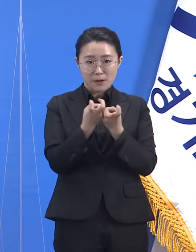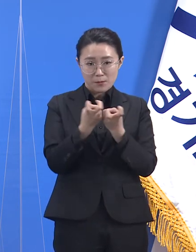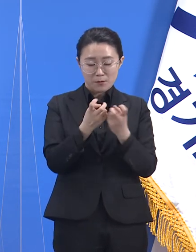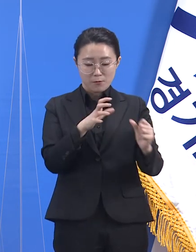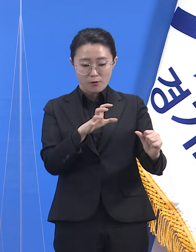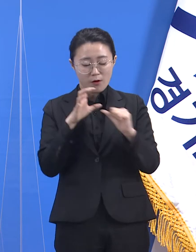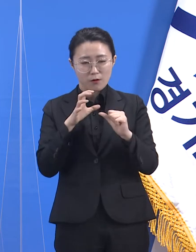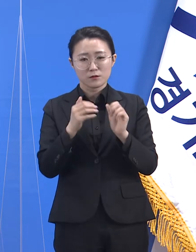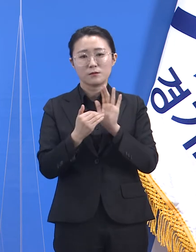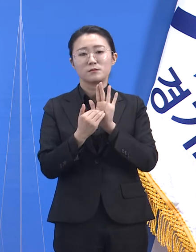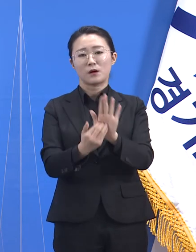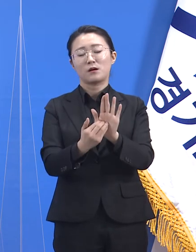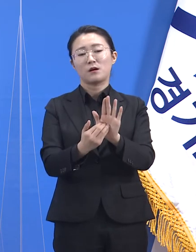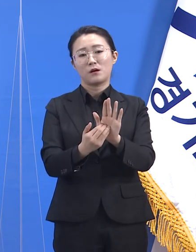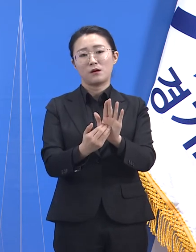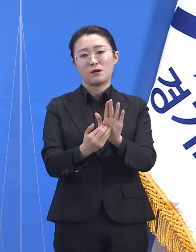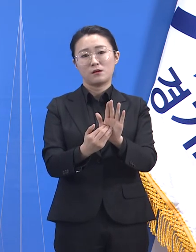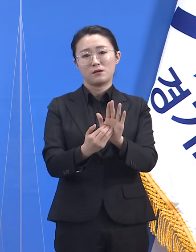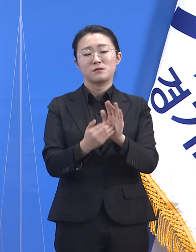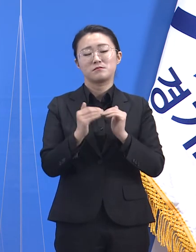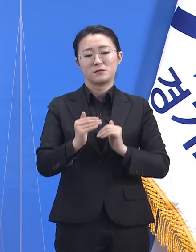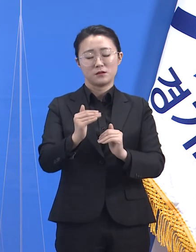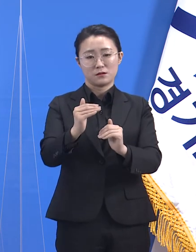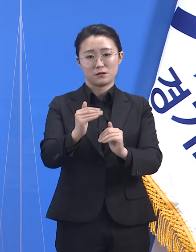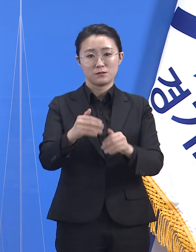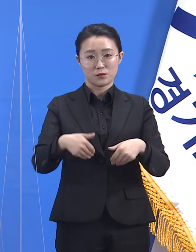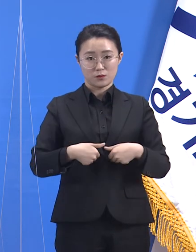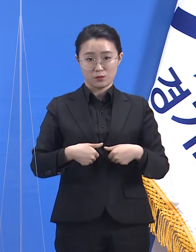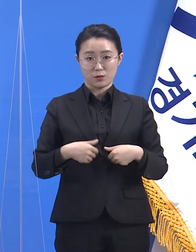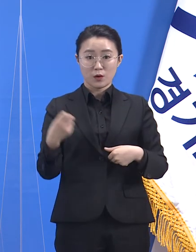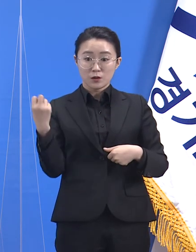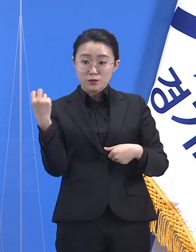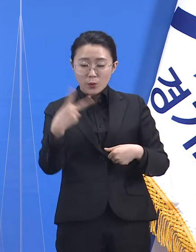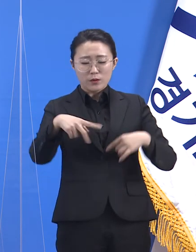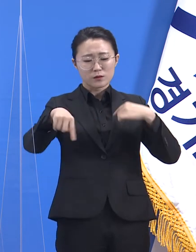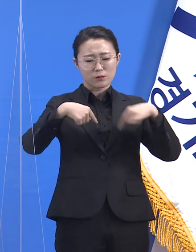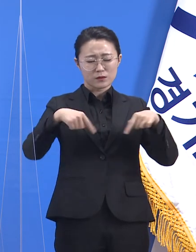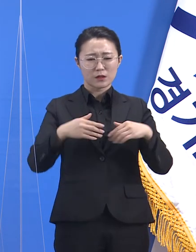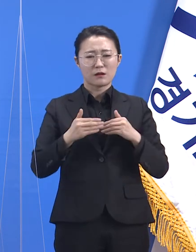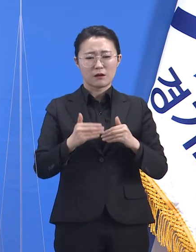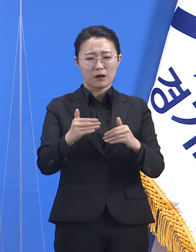때로는 정책이 집행되는 속도를 고민하지 않을 수 없기도 합니다.